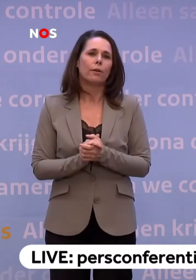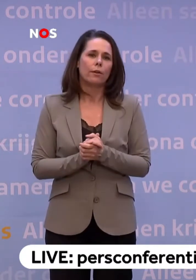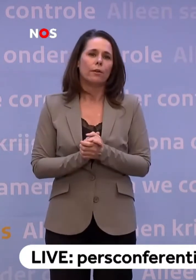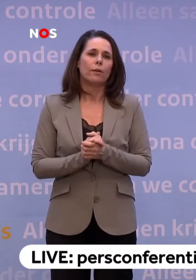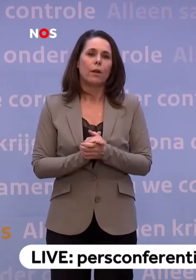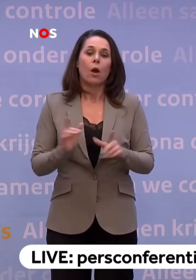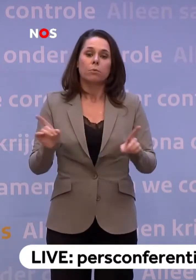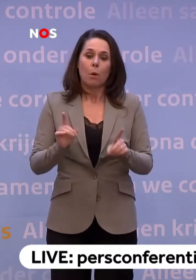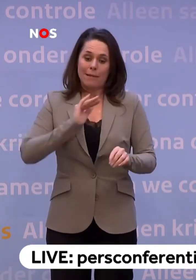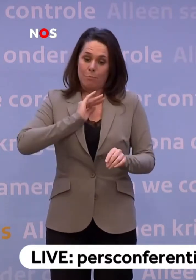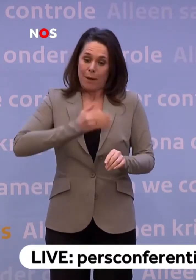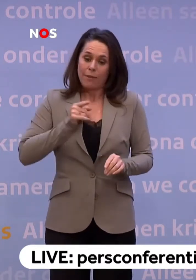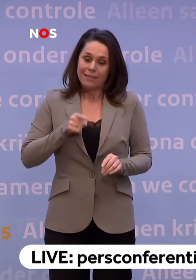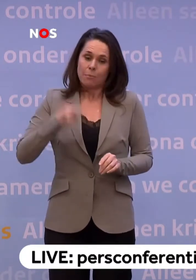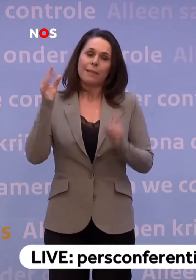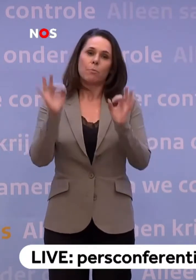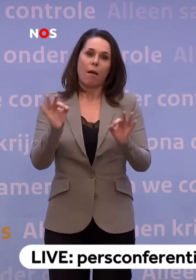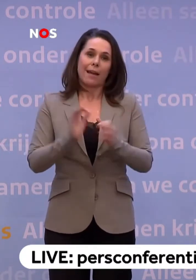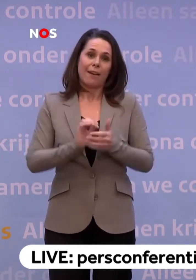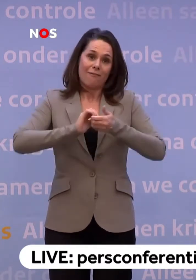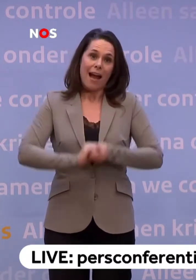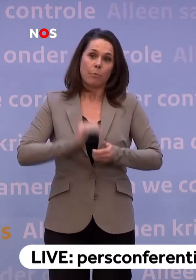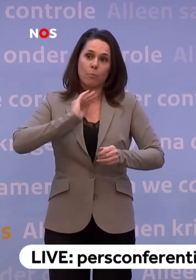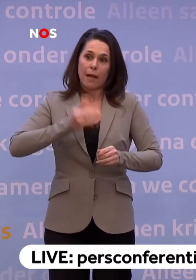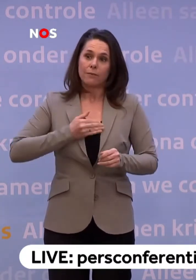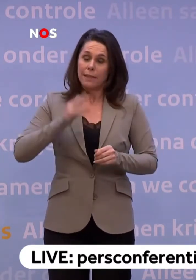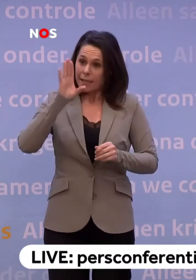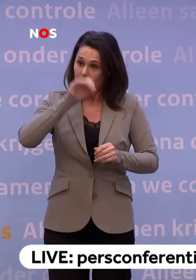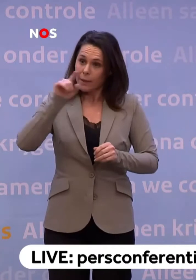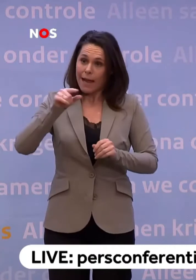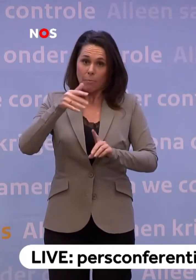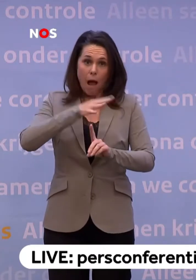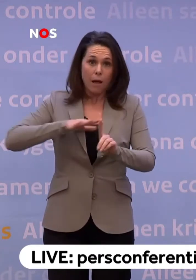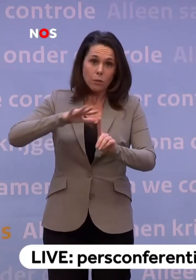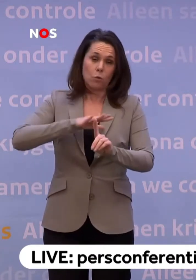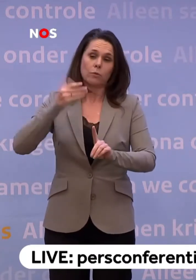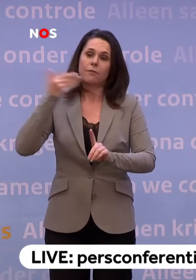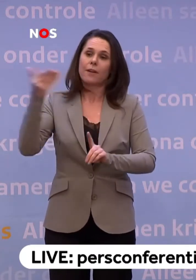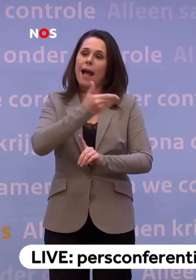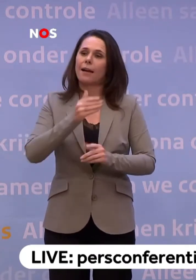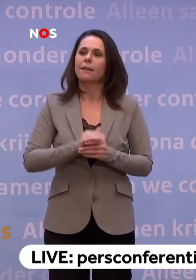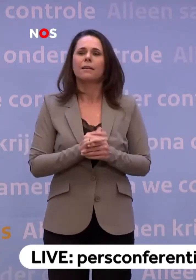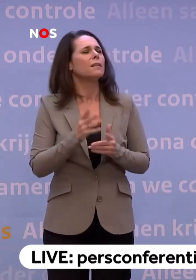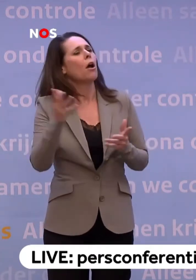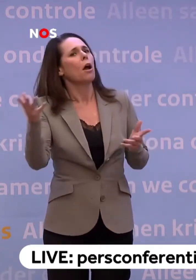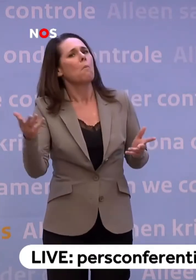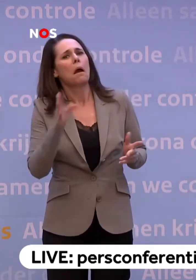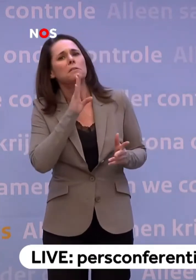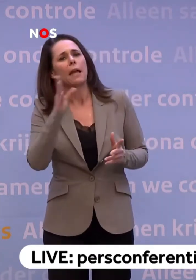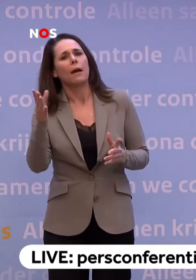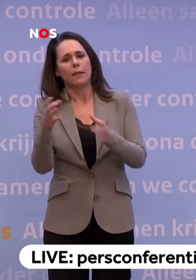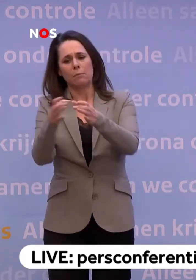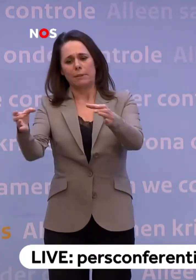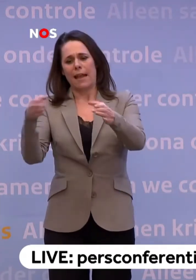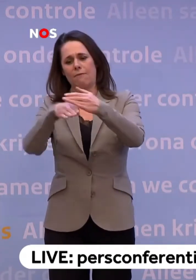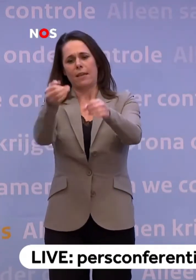gebruiken... ...op het moment dat de privacy gewaarborgd is. Want dat is natuurlijk de achtergrond ook van uw vraag. En dat begrijp ik heel goed. Nou, ook van, stel je werkt in een bedrijf en iemand anders was daar